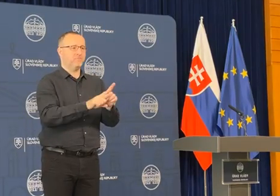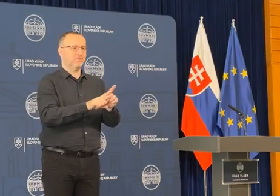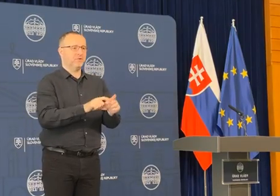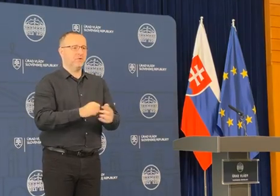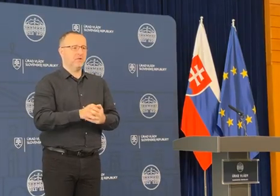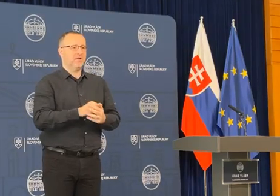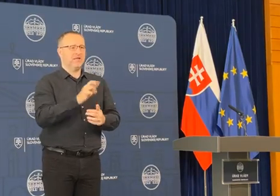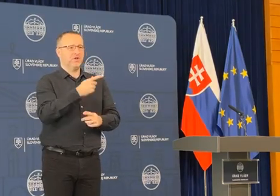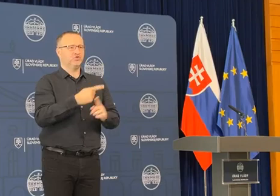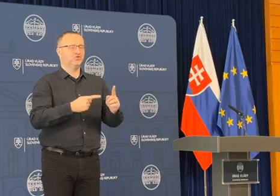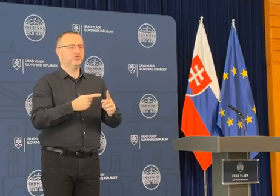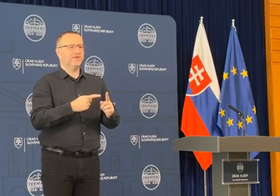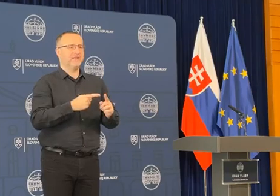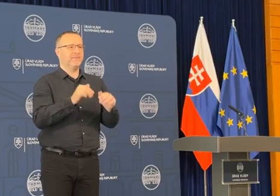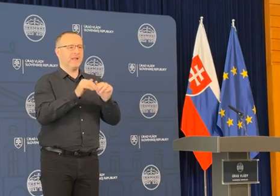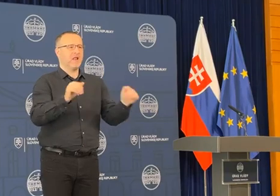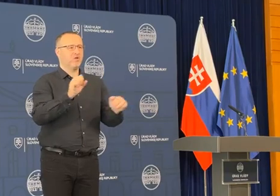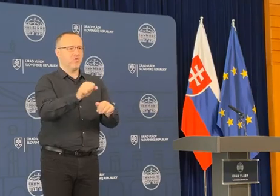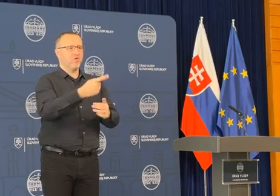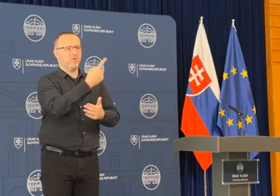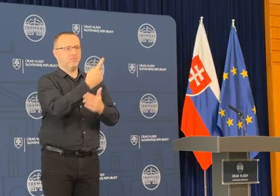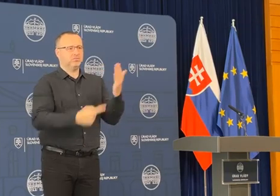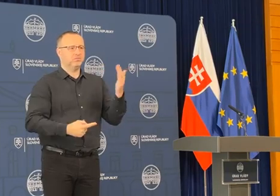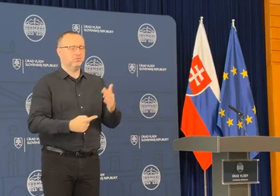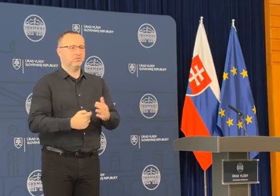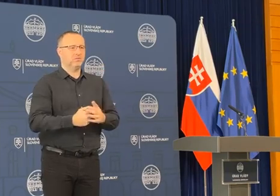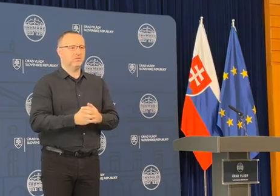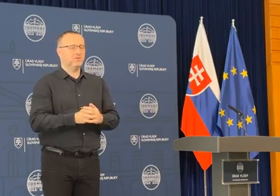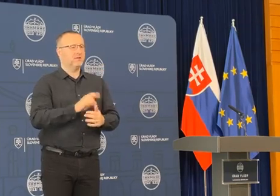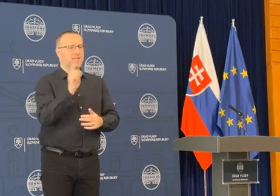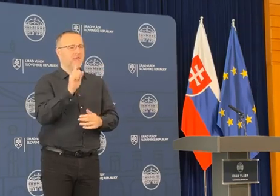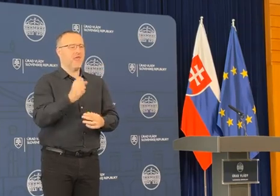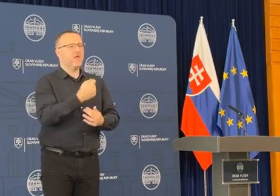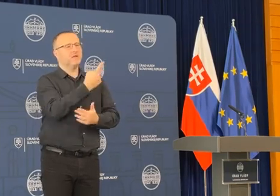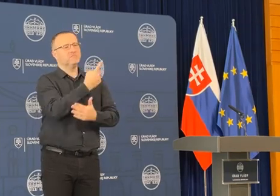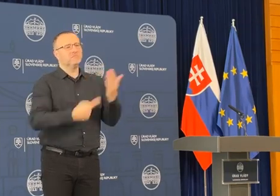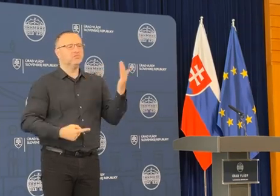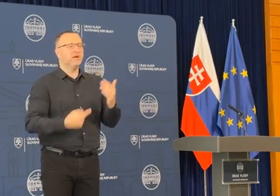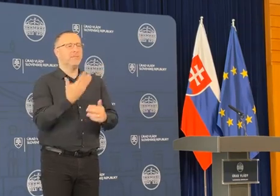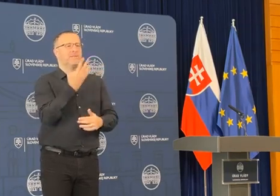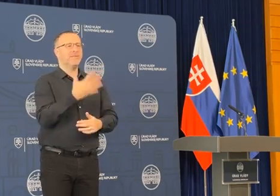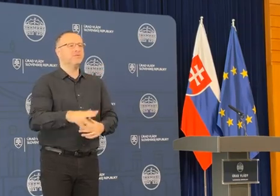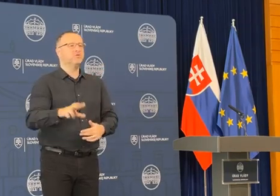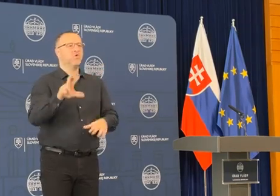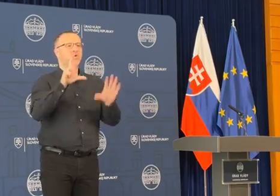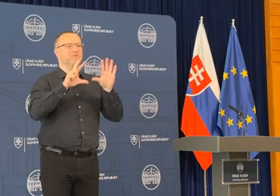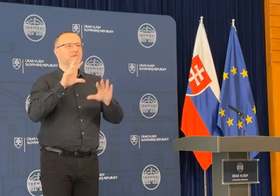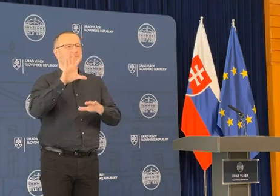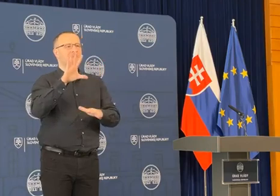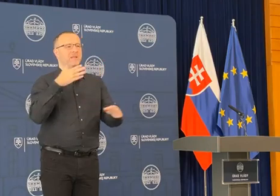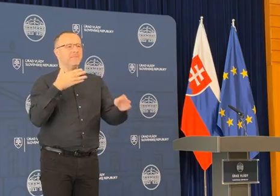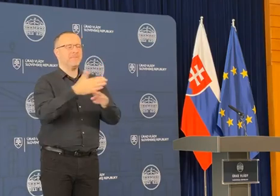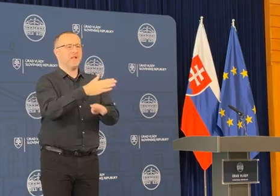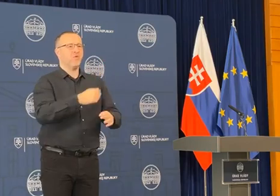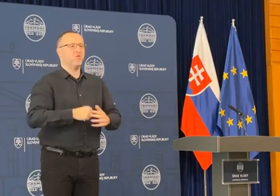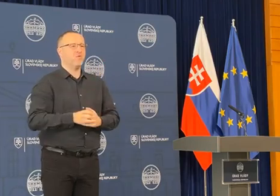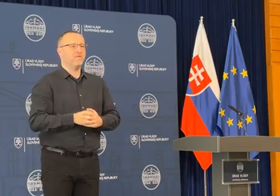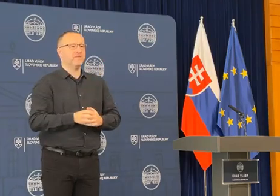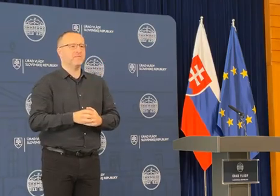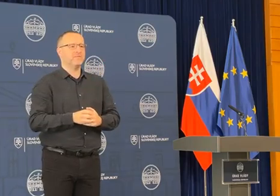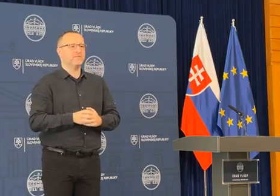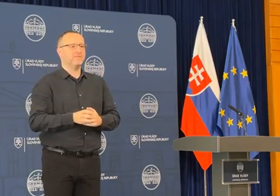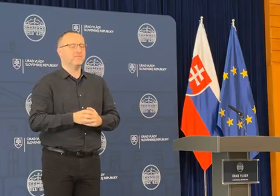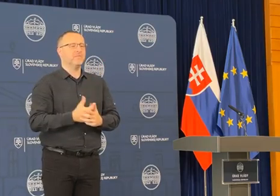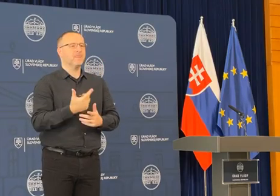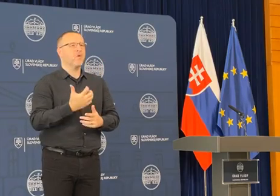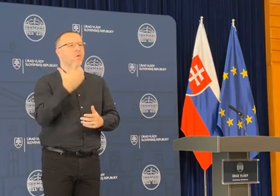3,4 miliardy. To je presne ten výpadok obcí práve, nie? Výpadok je 5,85 miliónov. Aha, jasné. Takže iba aká je teda